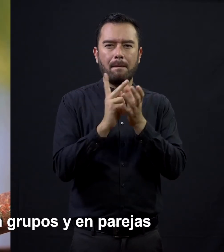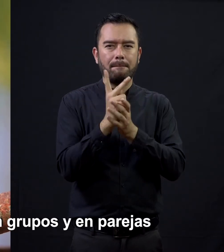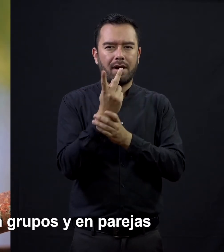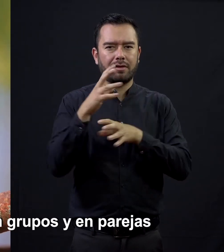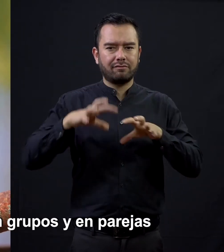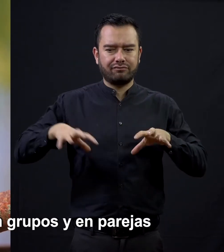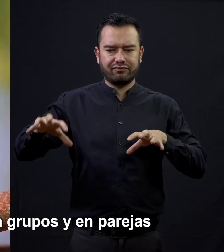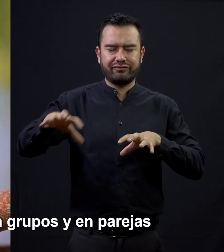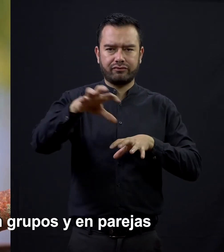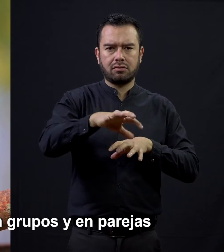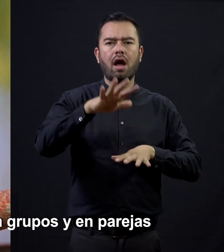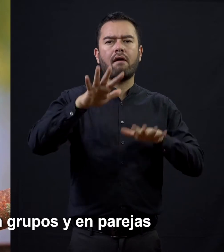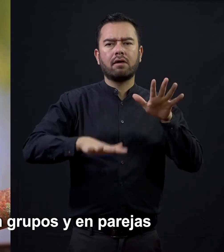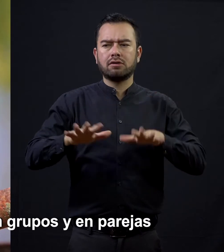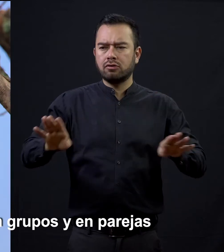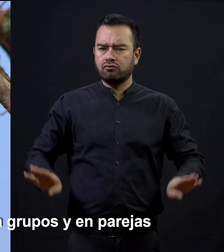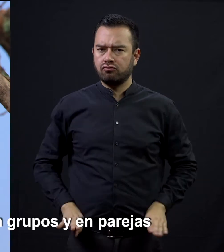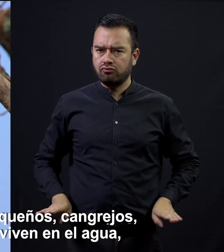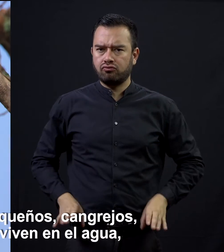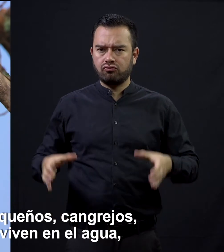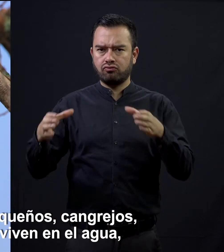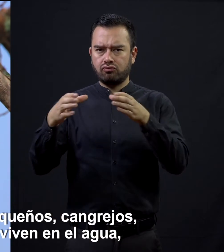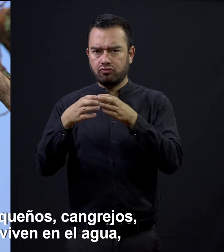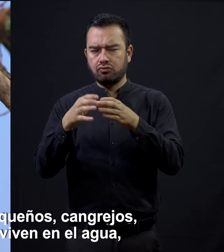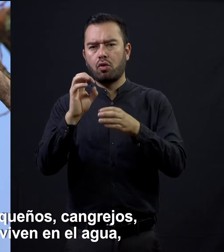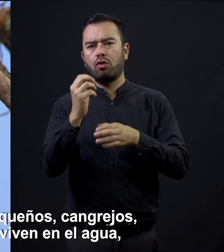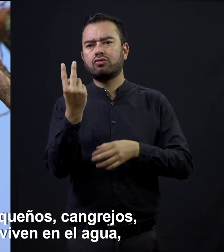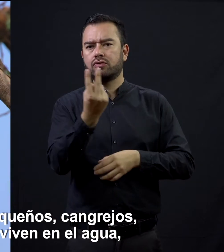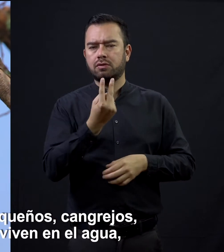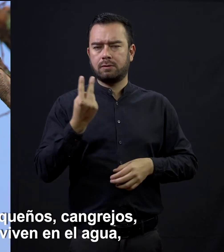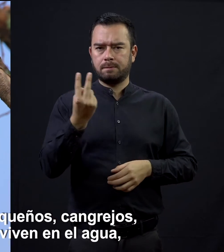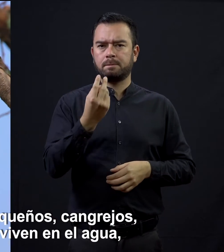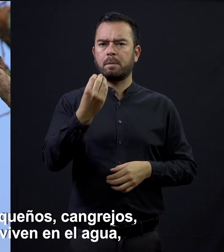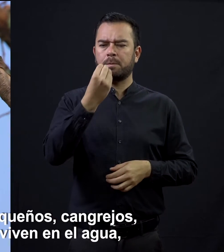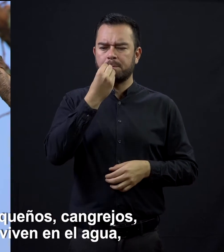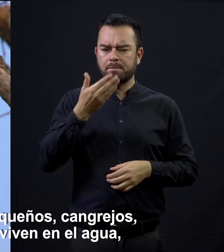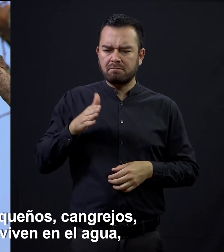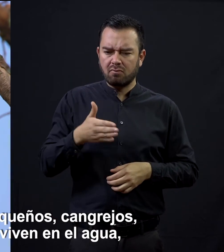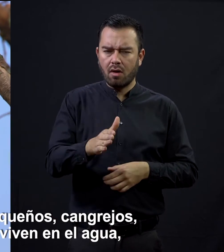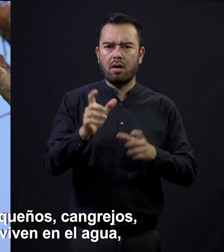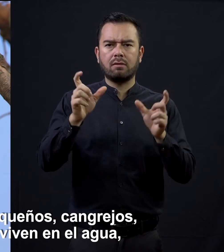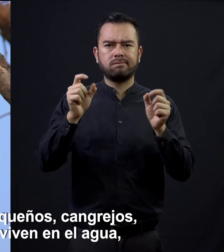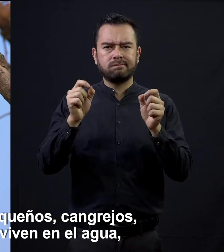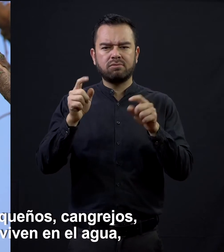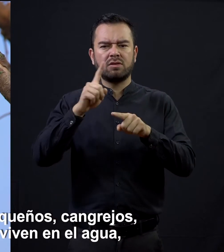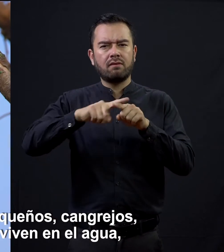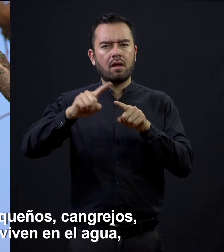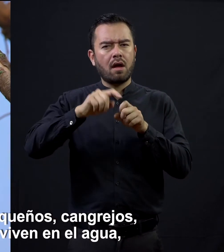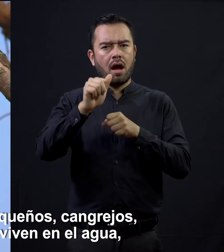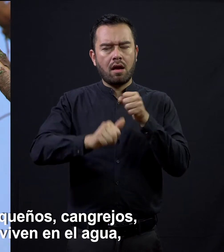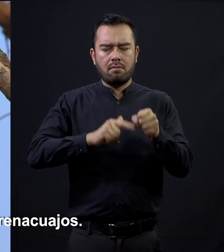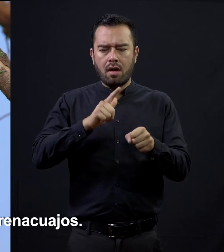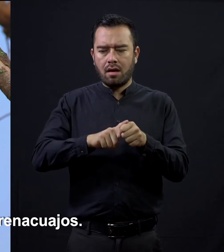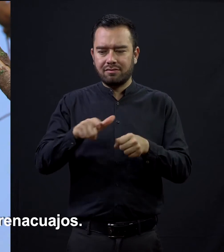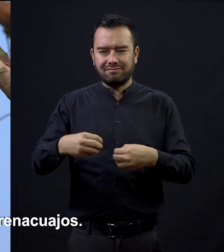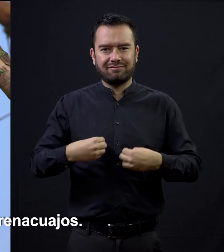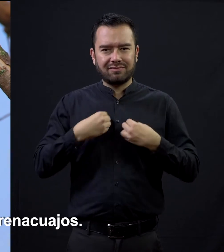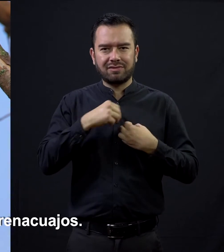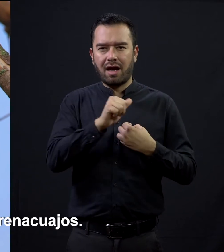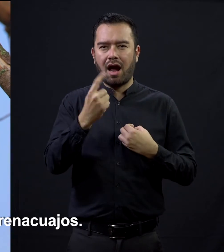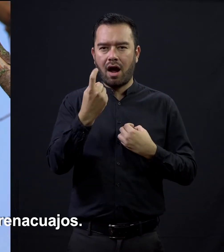Puede convivir en grupos y en parejas. Come peces pequeños, cangrejos, insectos que viven en el agua,